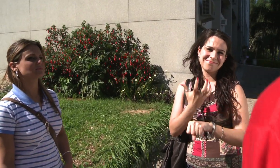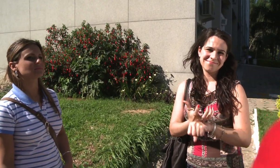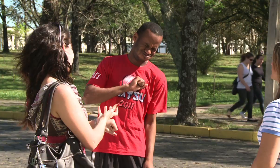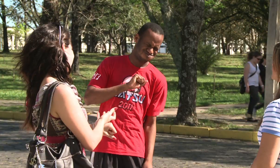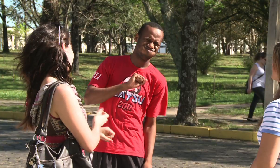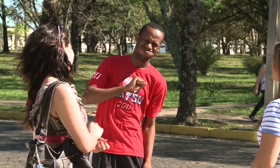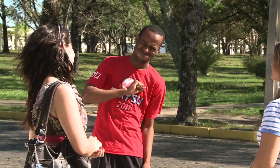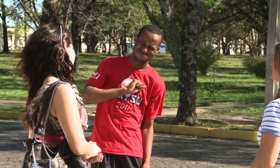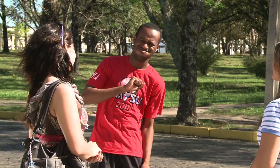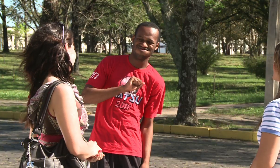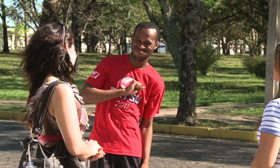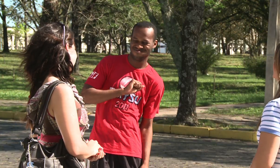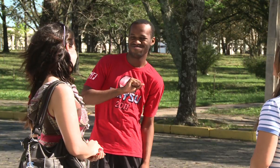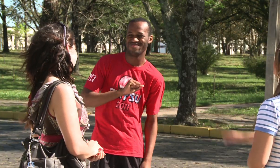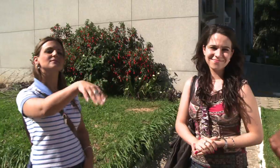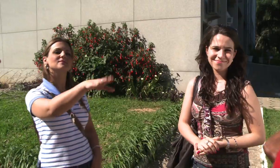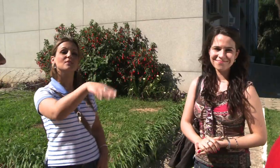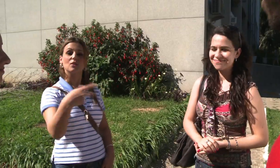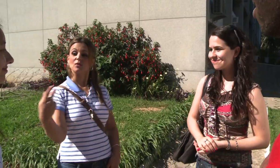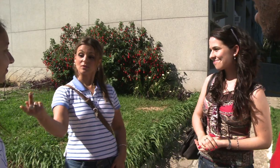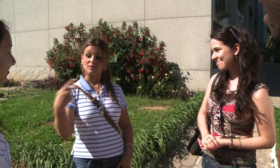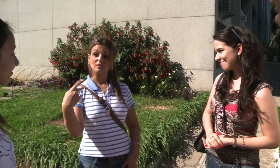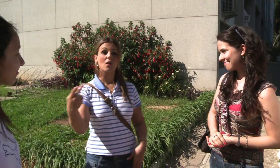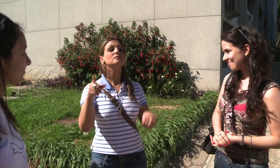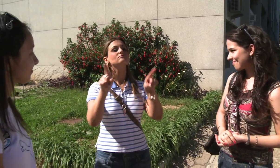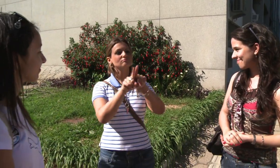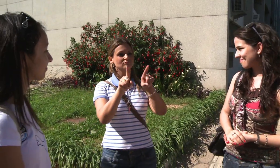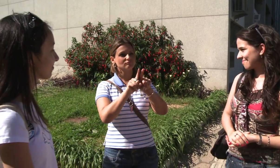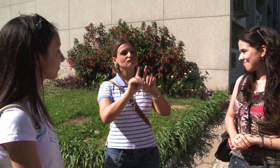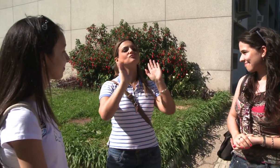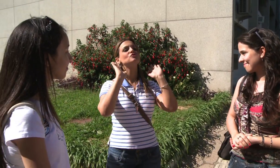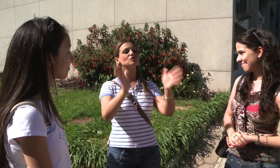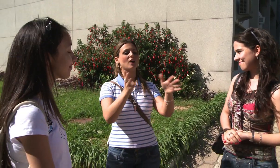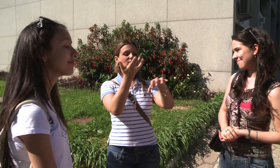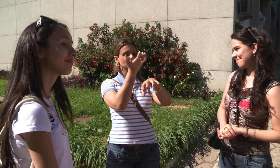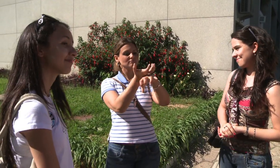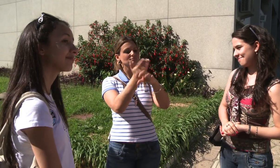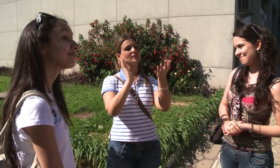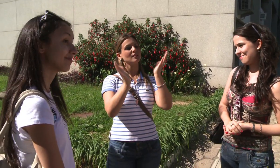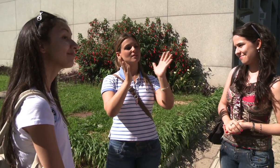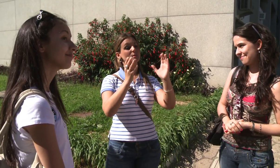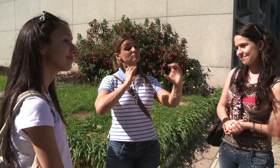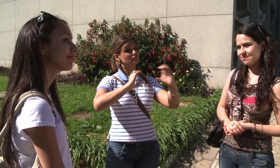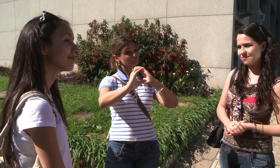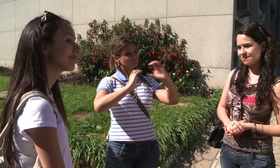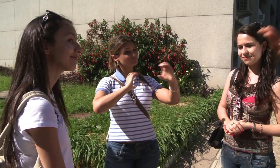Cotidiano Nós duas também já fizemos a disciplina de Libras. Nós podemos nos comunicar.